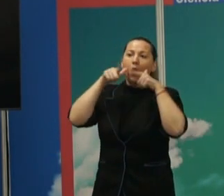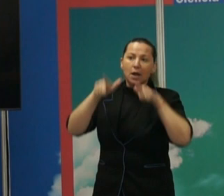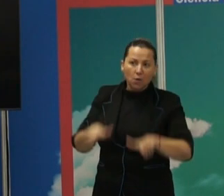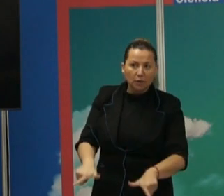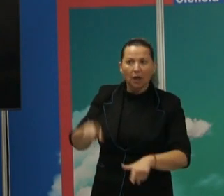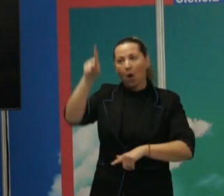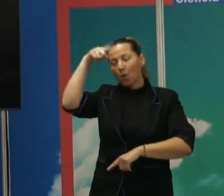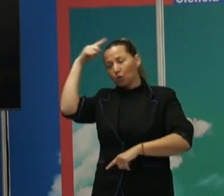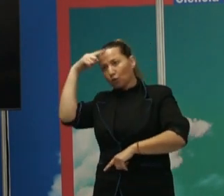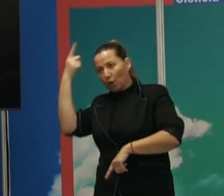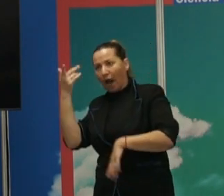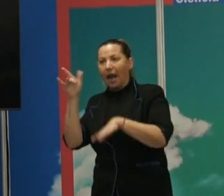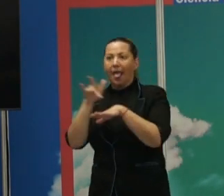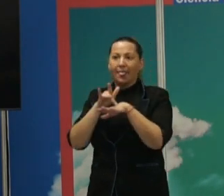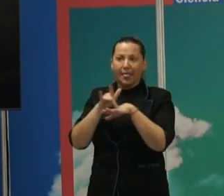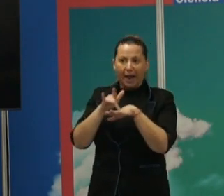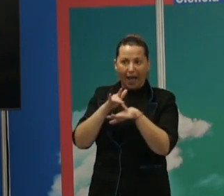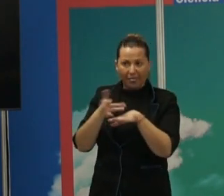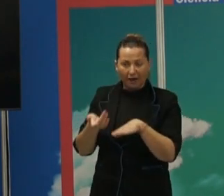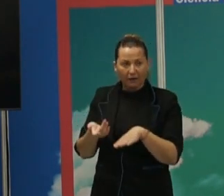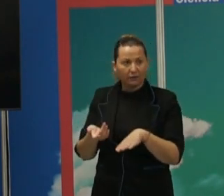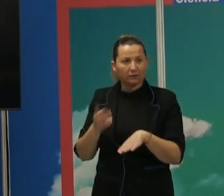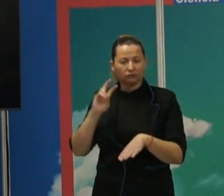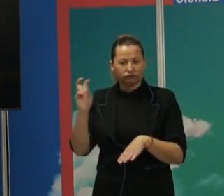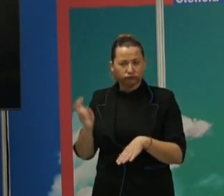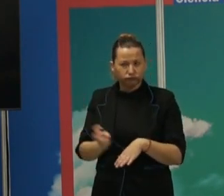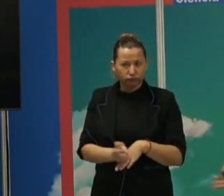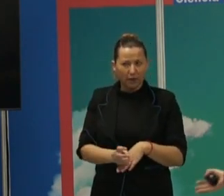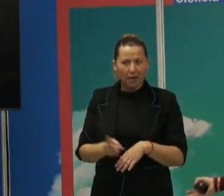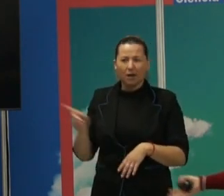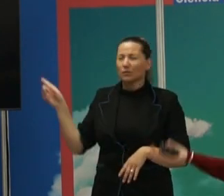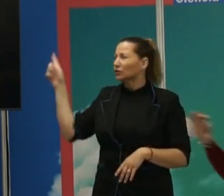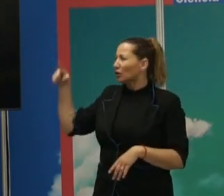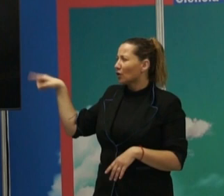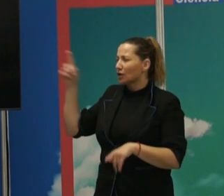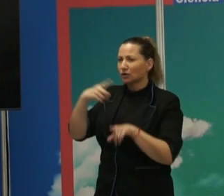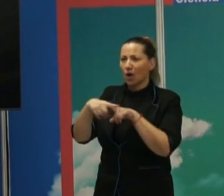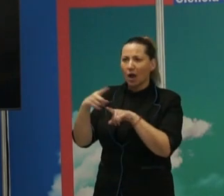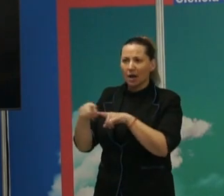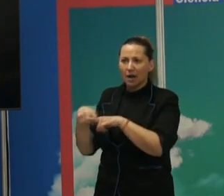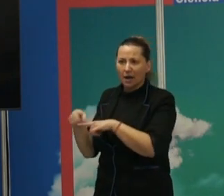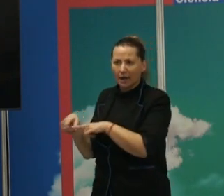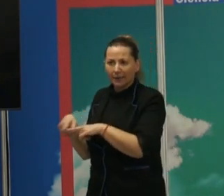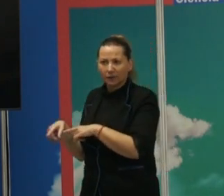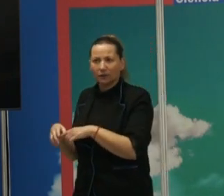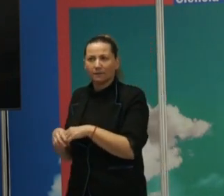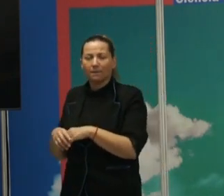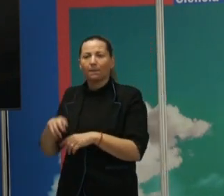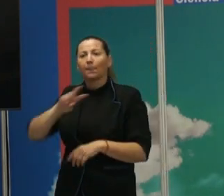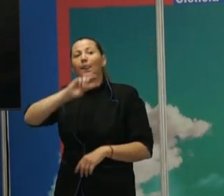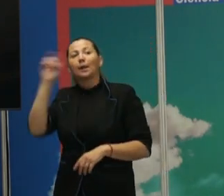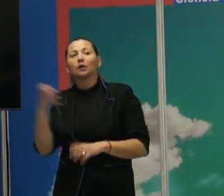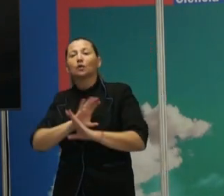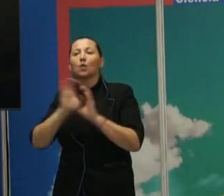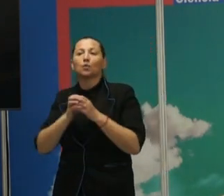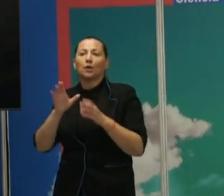culturales. Bueno, no queda como muy claramente definido porque todos estos elementos podrían configurar realmente otros grupos